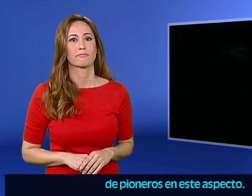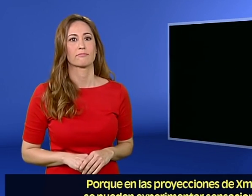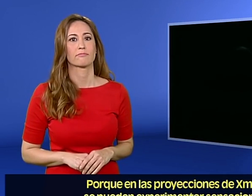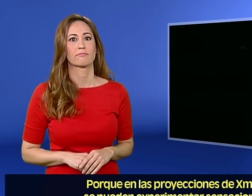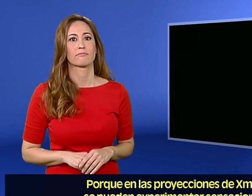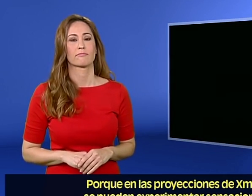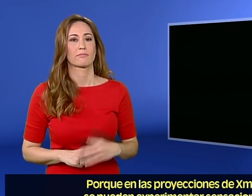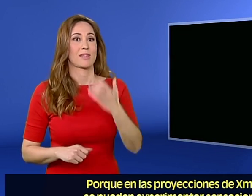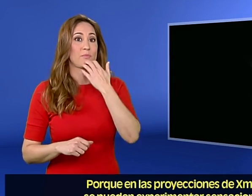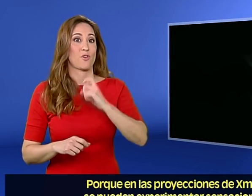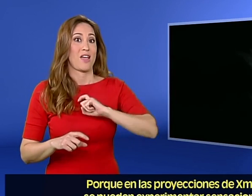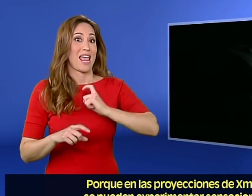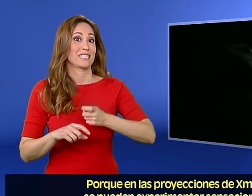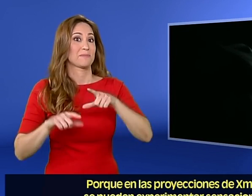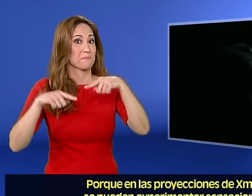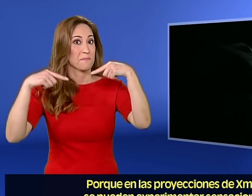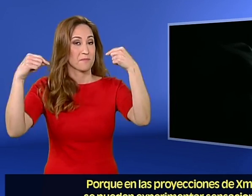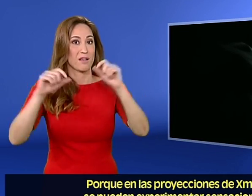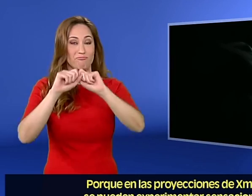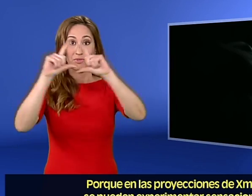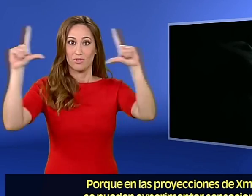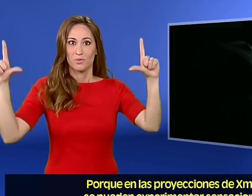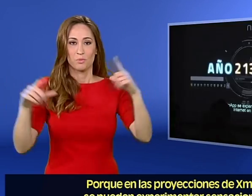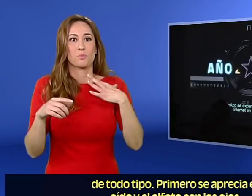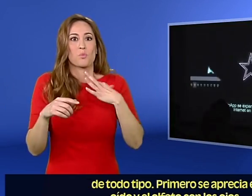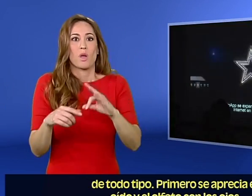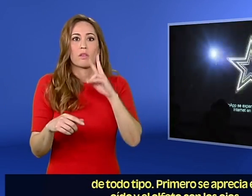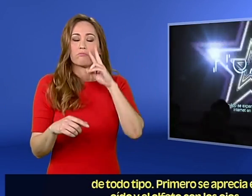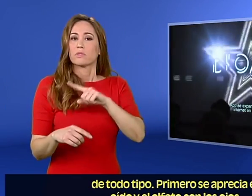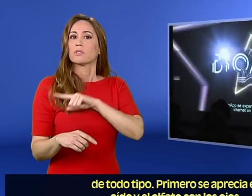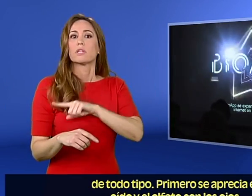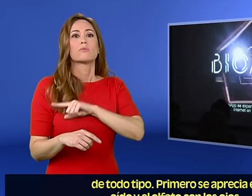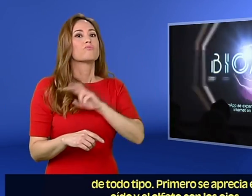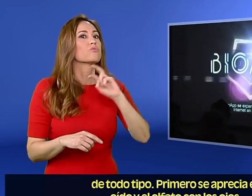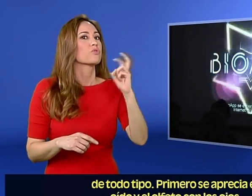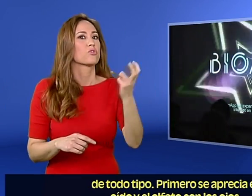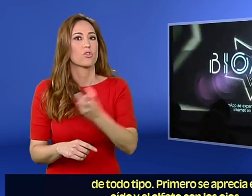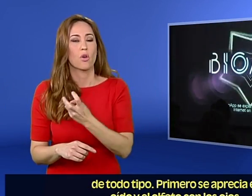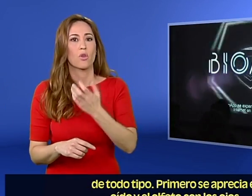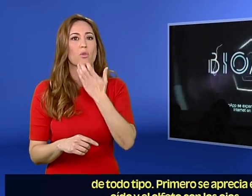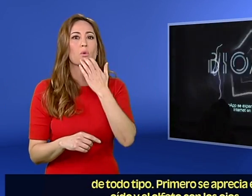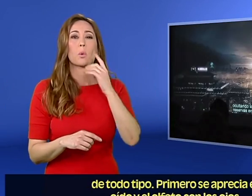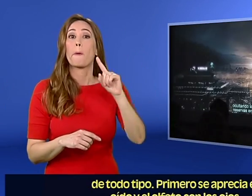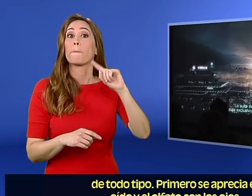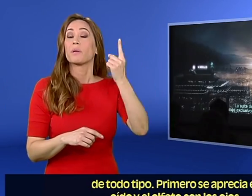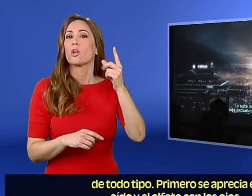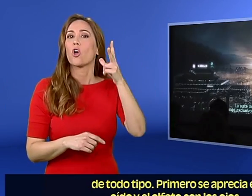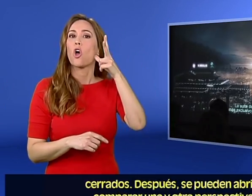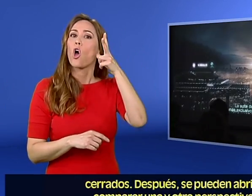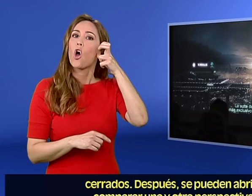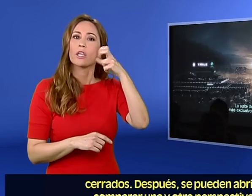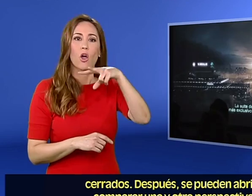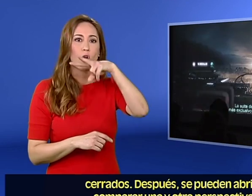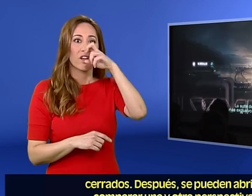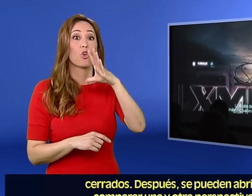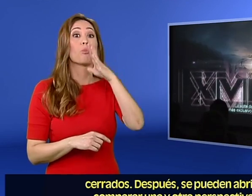Porque en las proyecciones de Smile se pueden experimentar sensaciones de todo tipo. Primero se aprecia el oído y el olfato con los